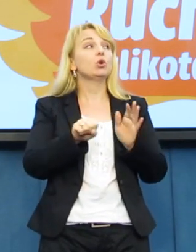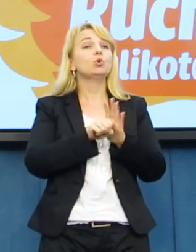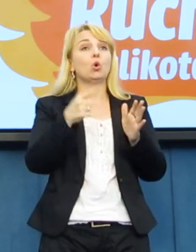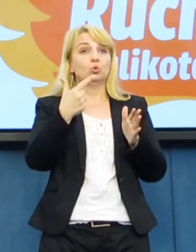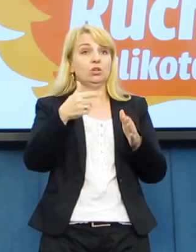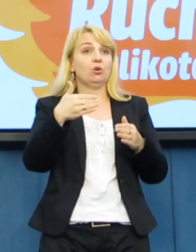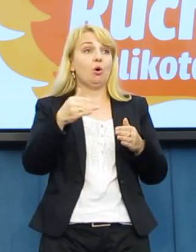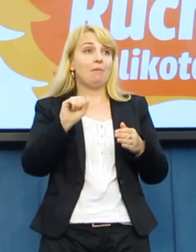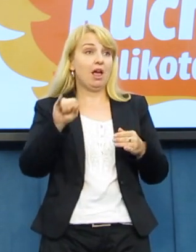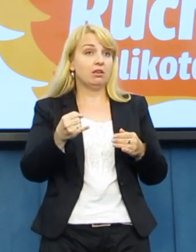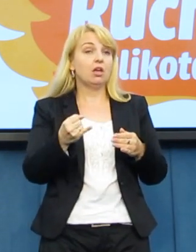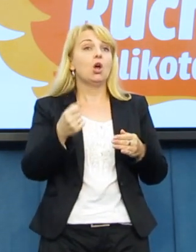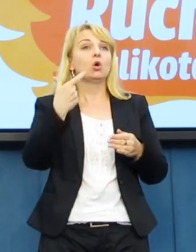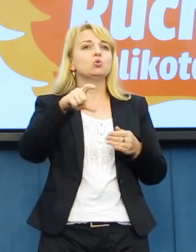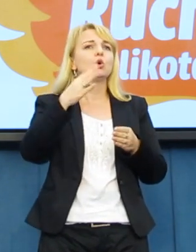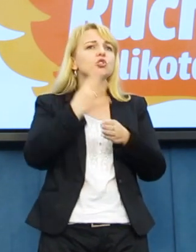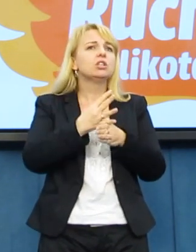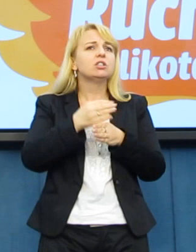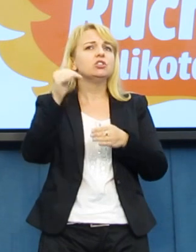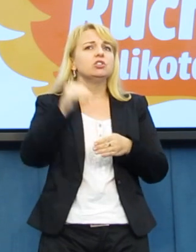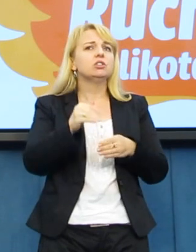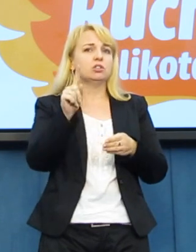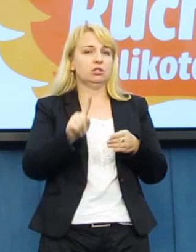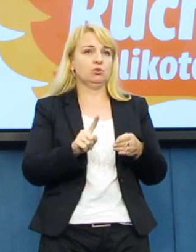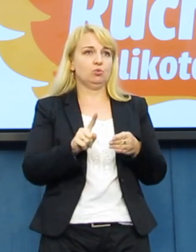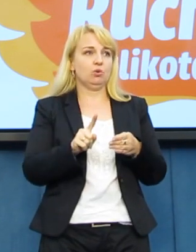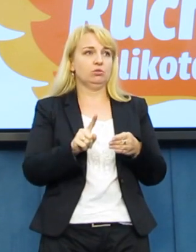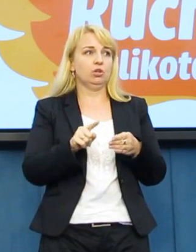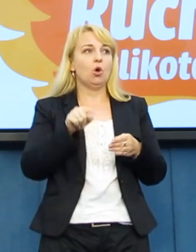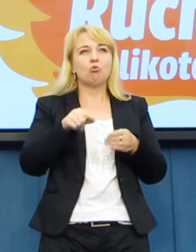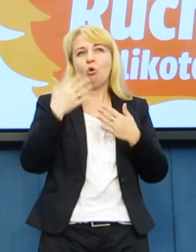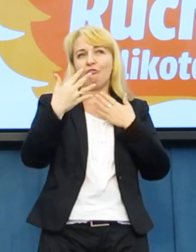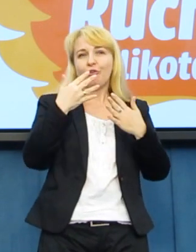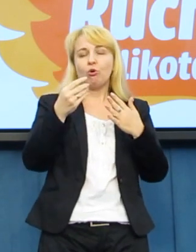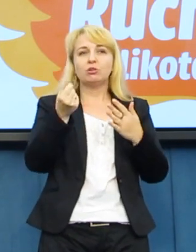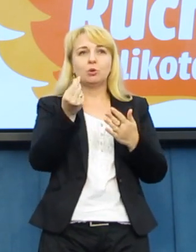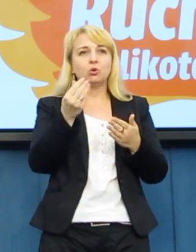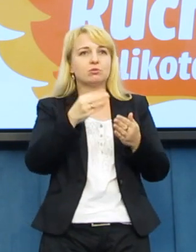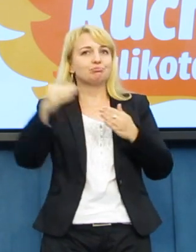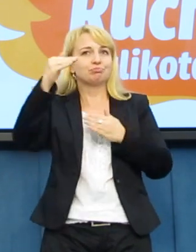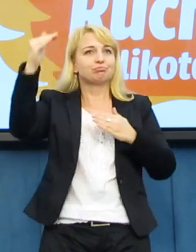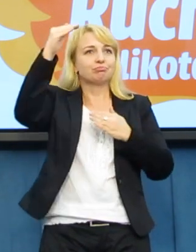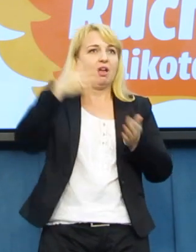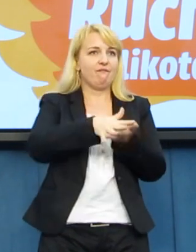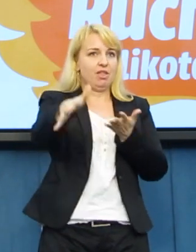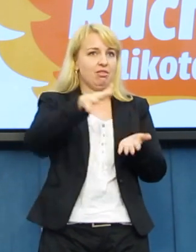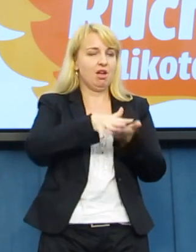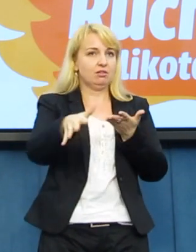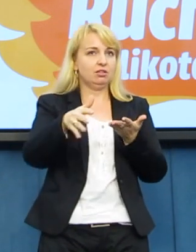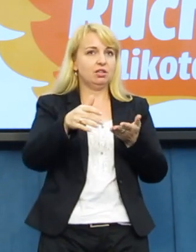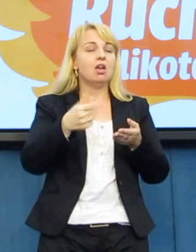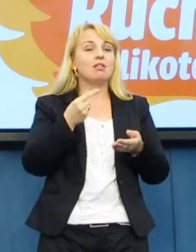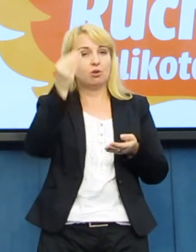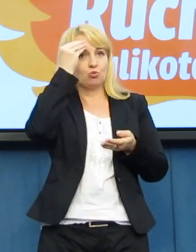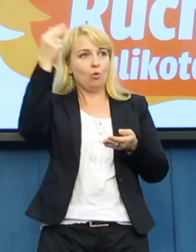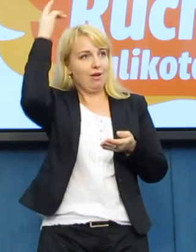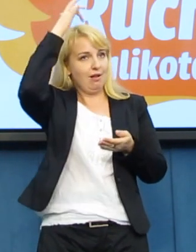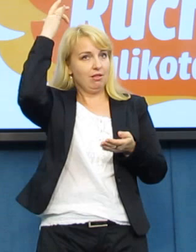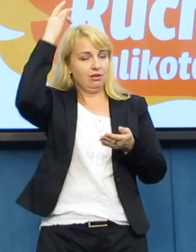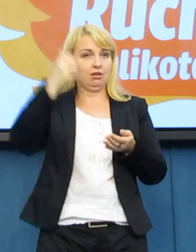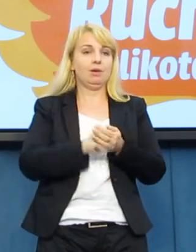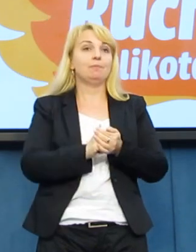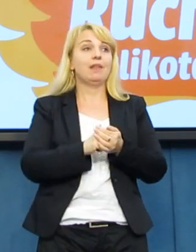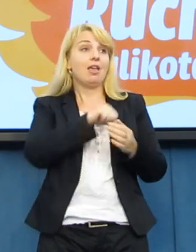140 tysięcy złotych, czyli jest tendencja wzrostowa. W sytuacji, gdy samorządy